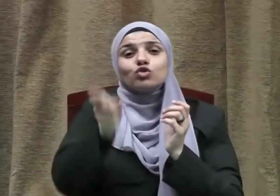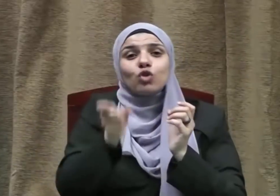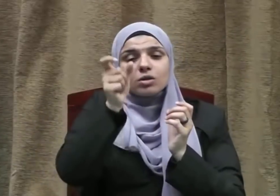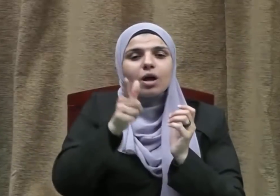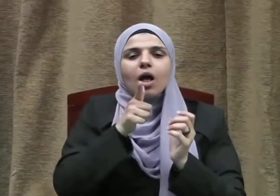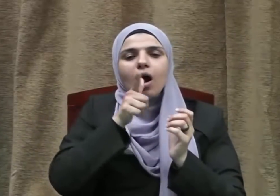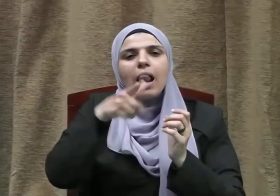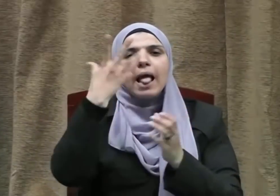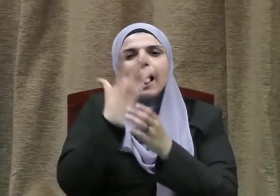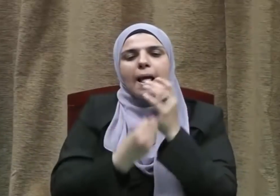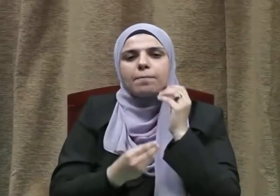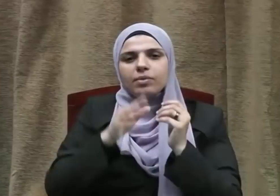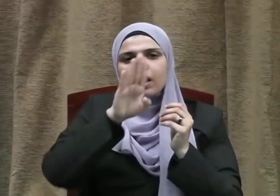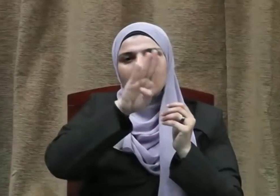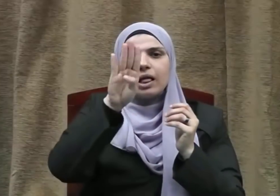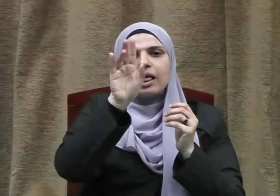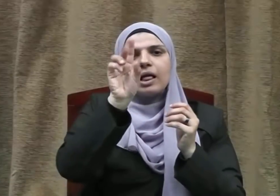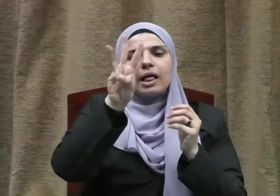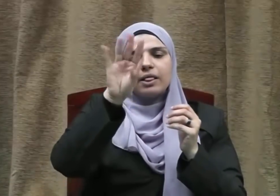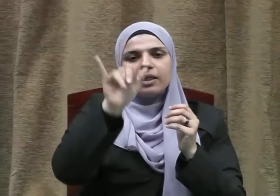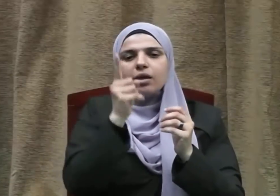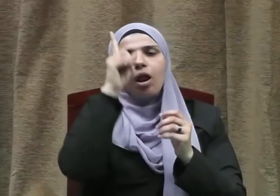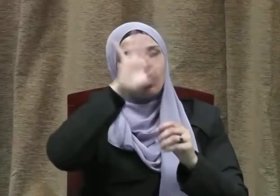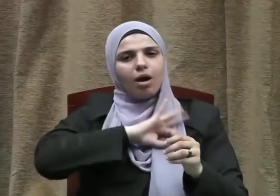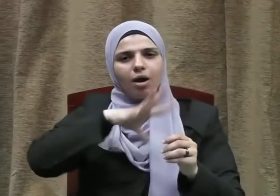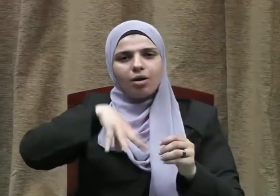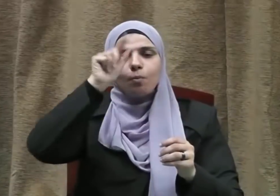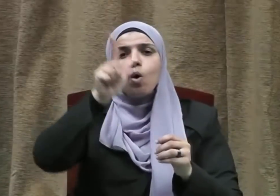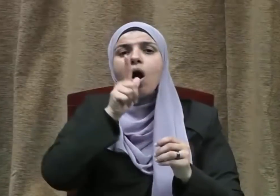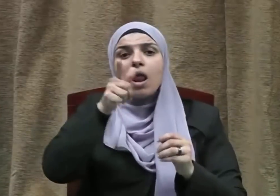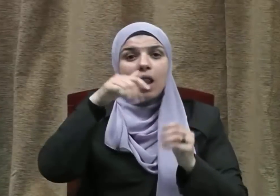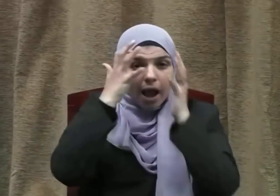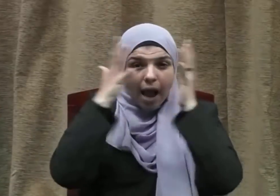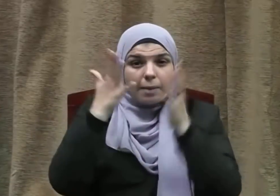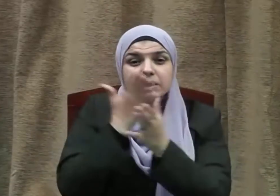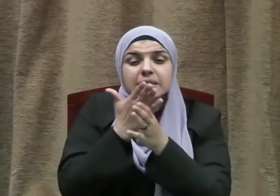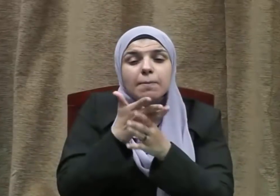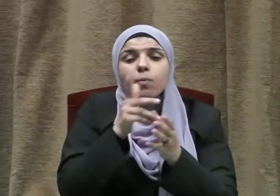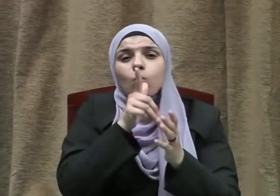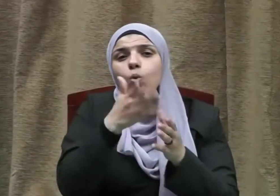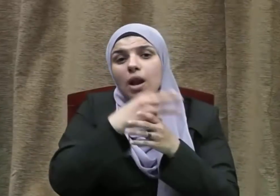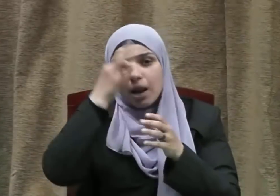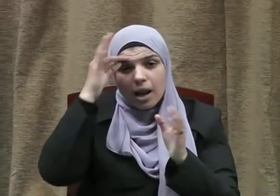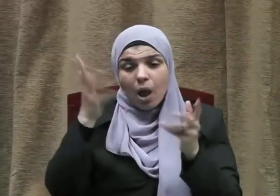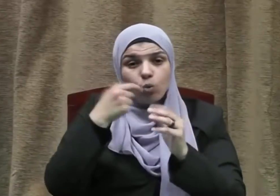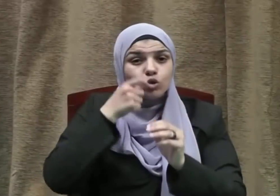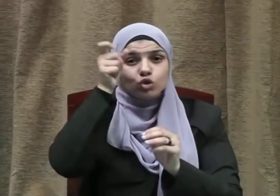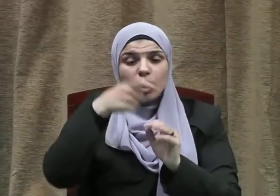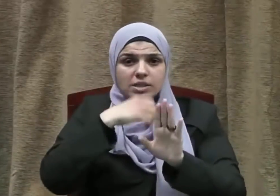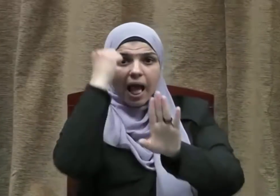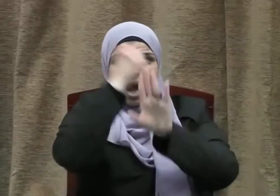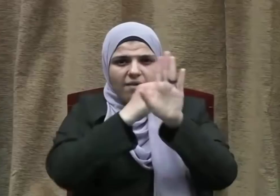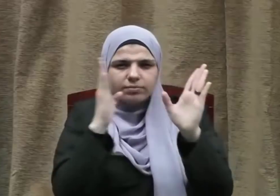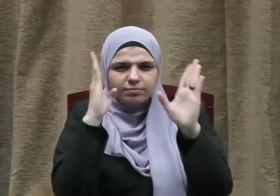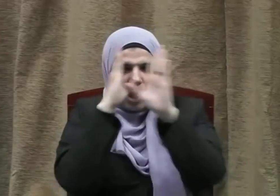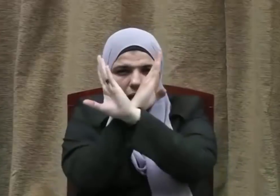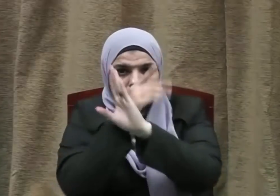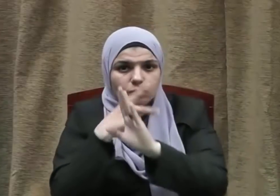فلان قال ابن كثير رحمه الله والحكمة في هذا أنه لما كان الغدر